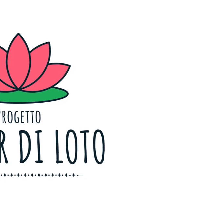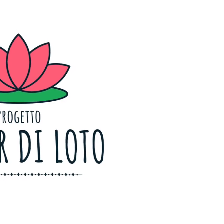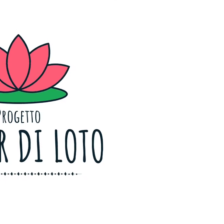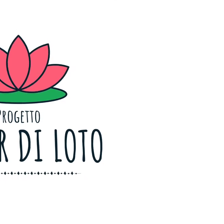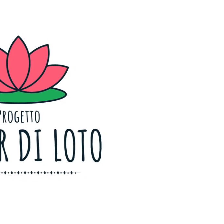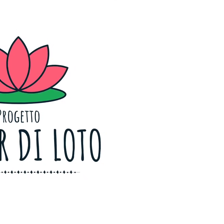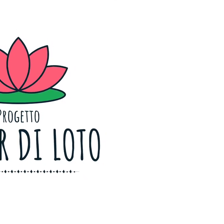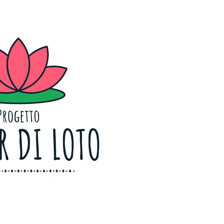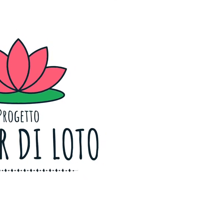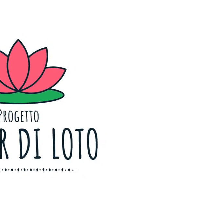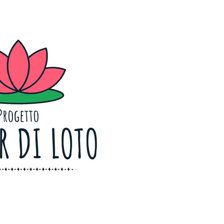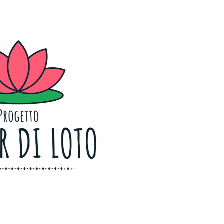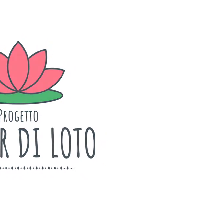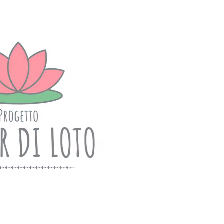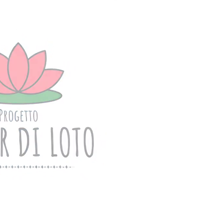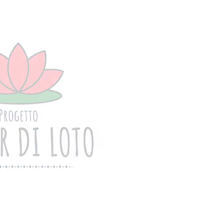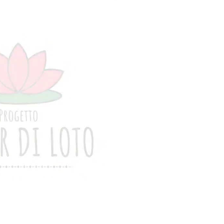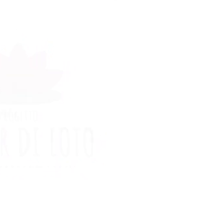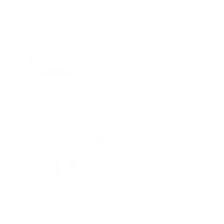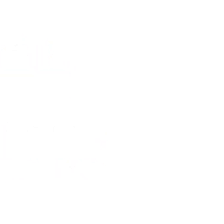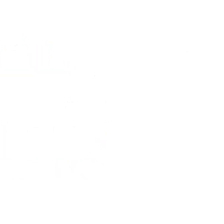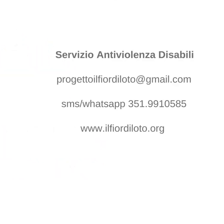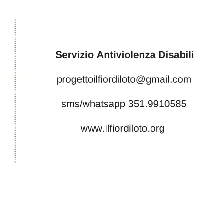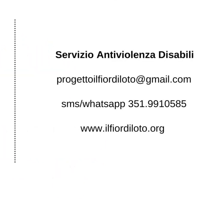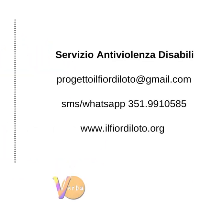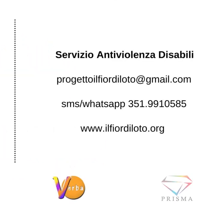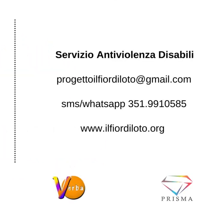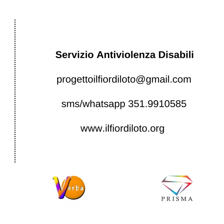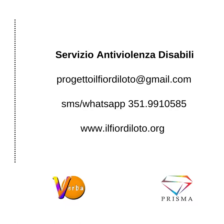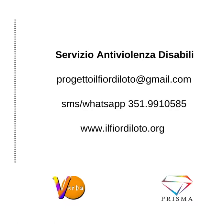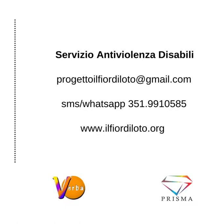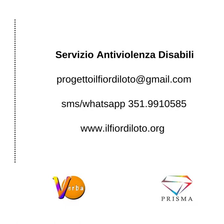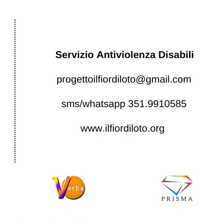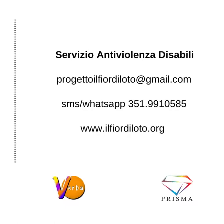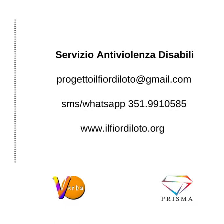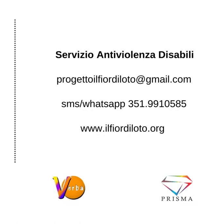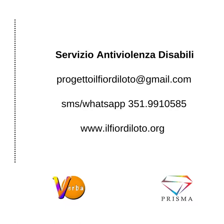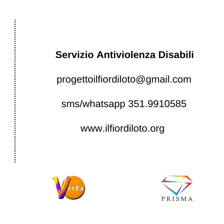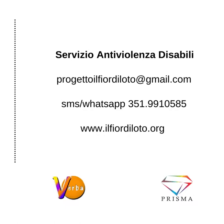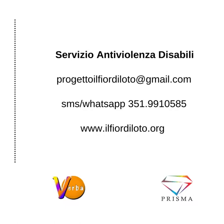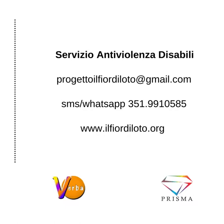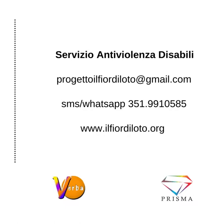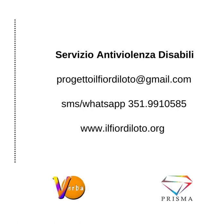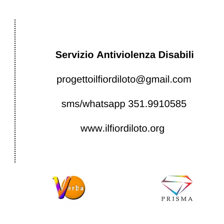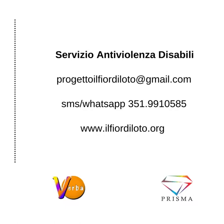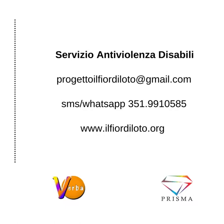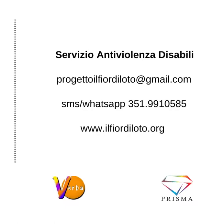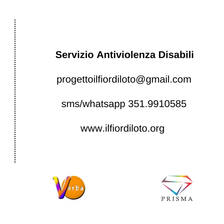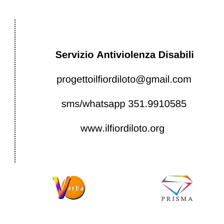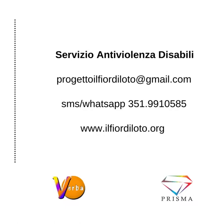Progetto Il Fior di Loto, servizio antiviolenza disabili, in collaborazione con Associazione